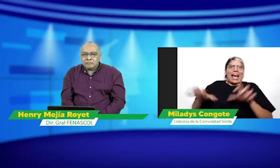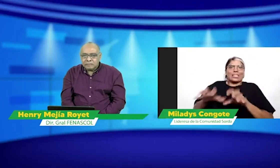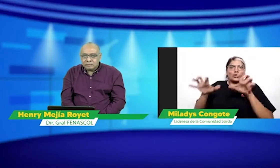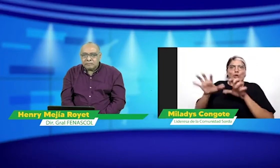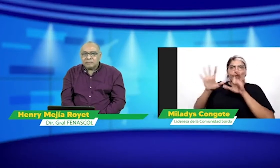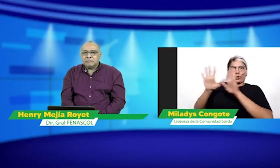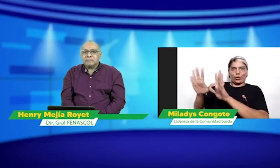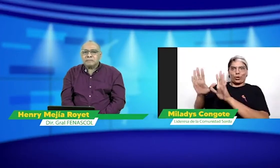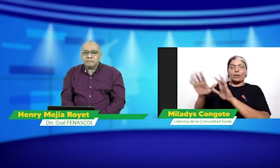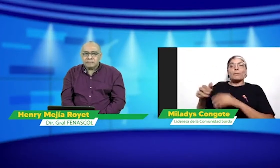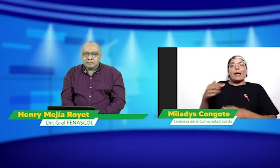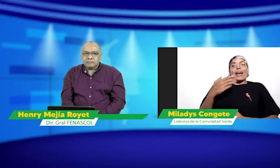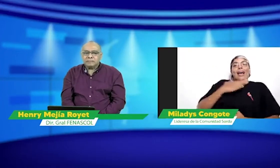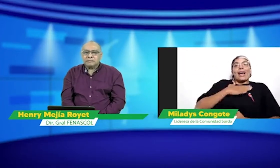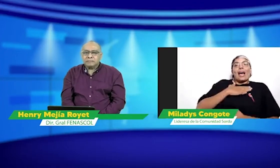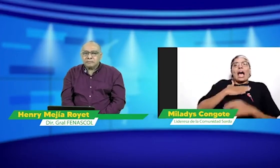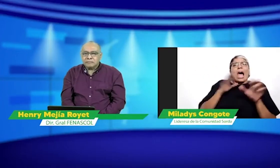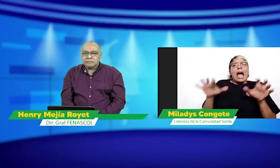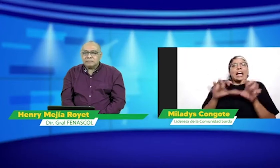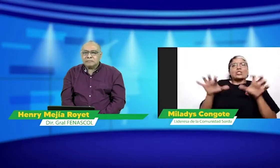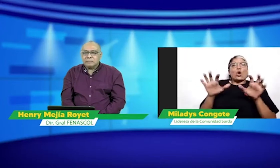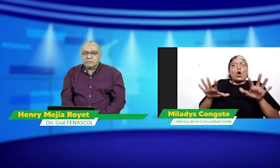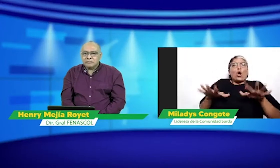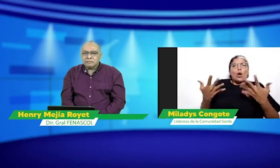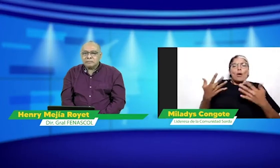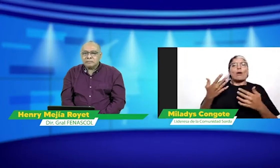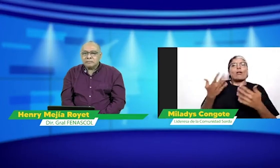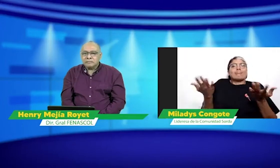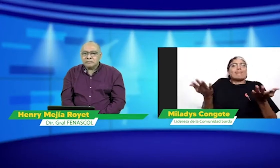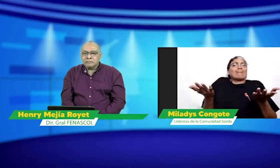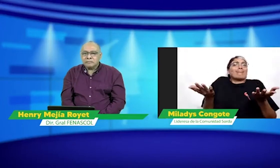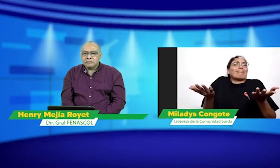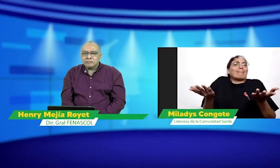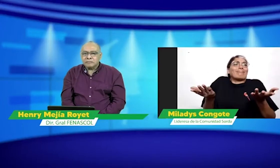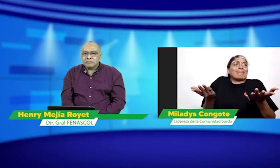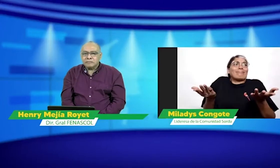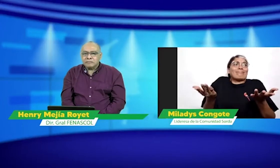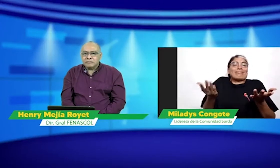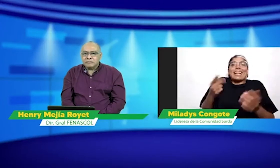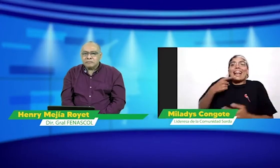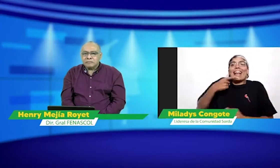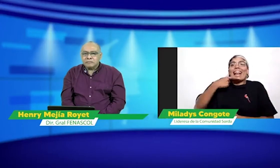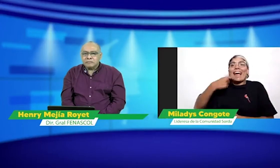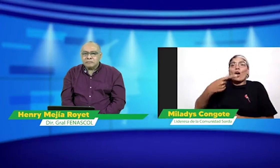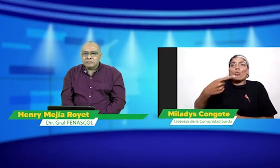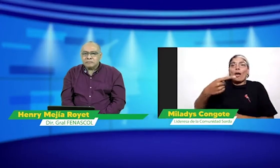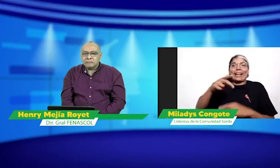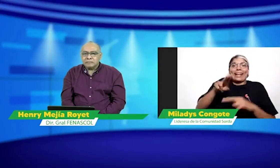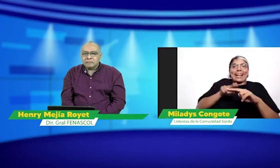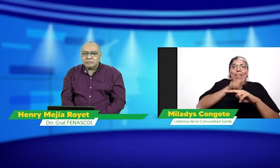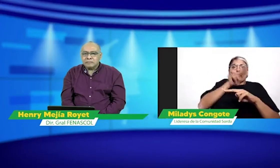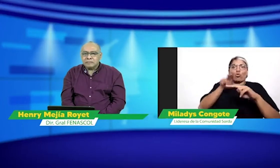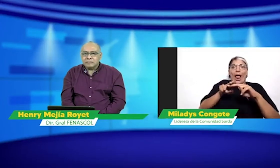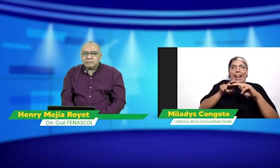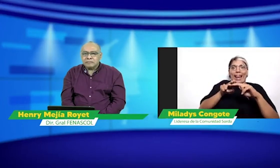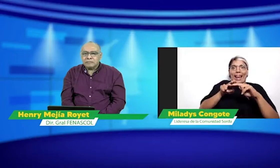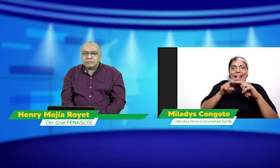quieren conservar y restringir la lengua de señas, pero las acciones que yo defiendo hablan de que